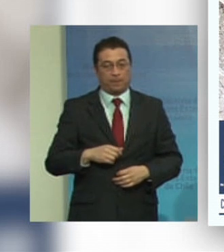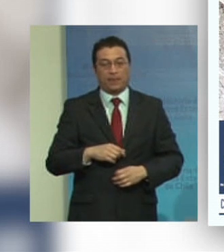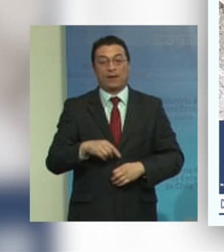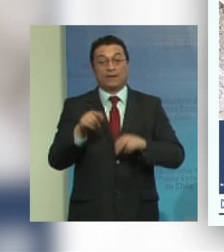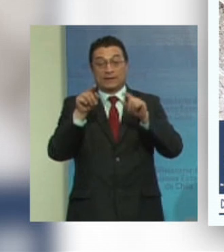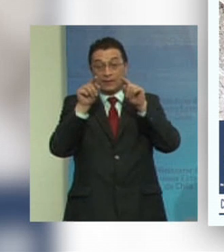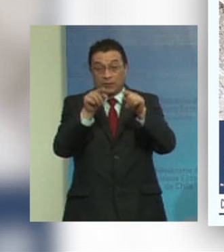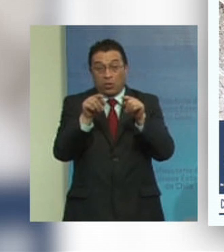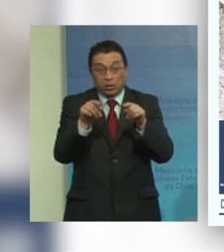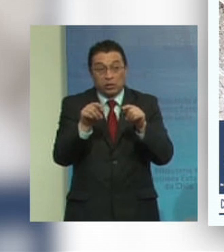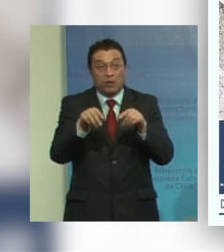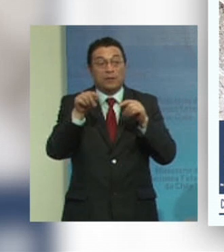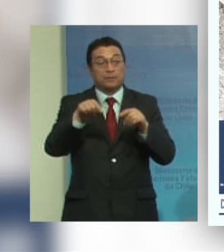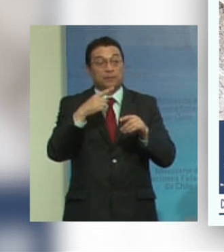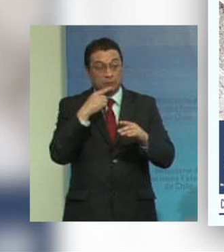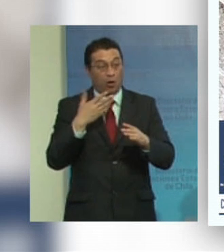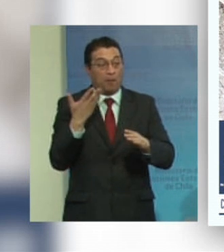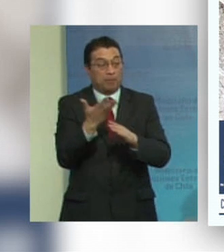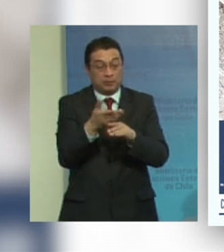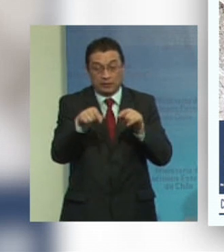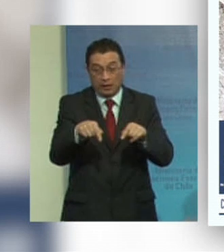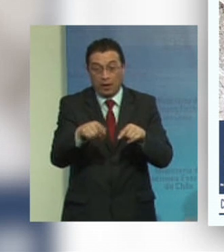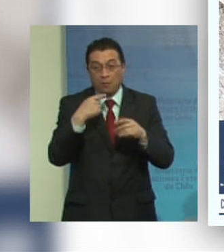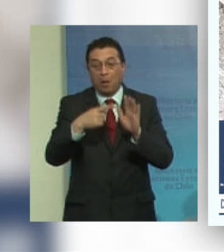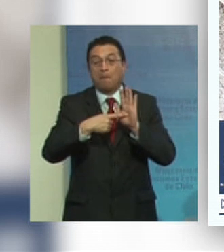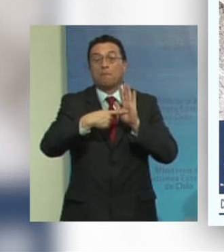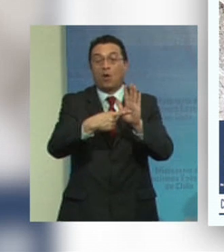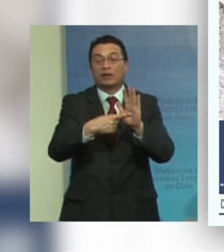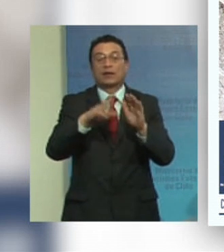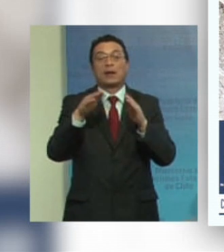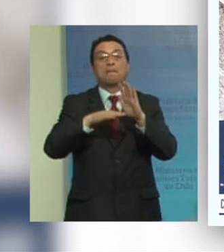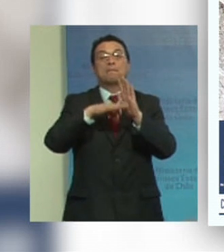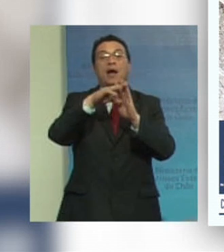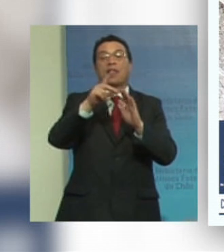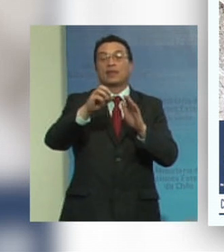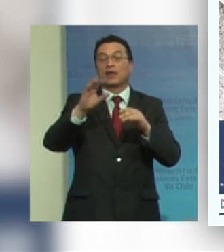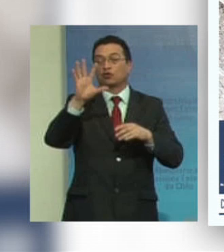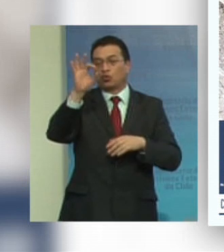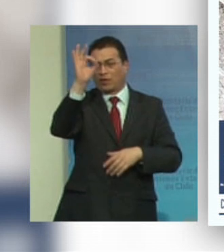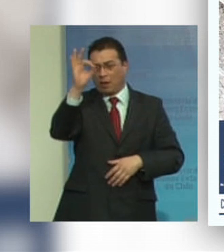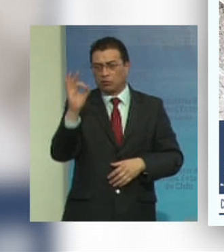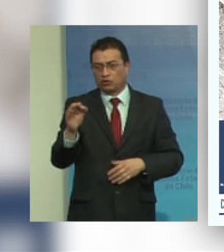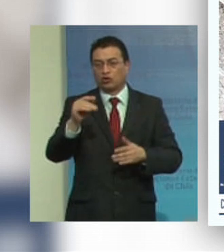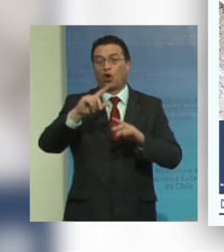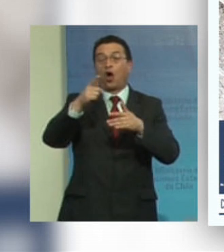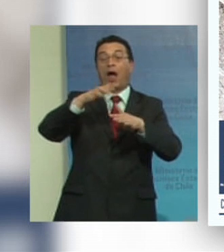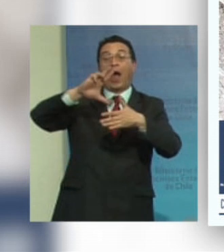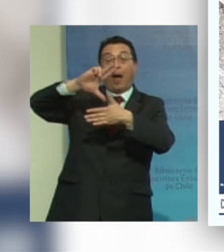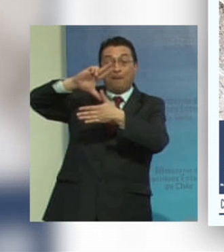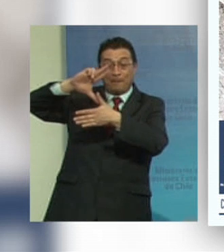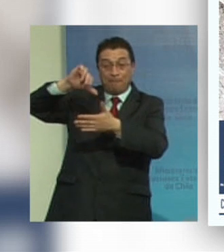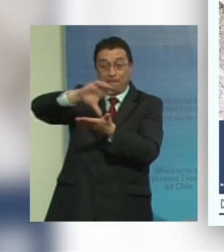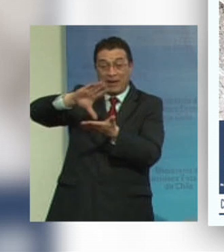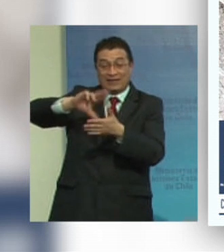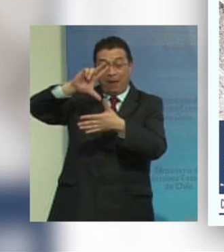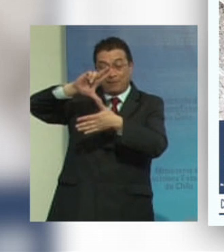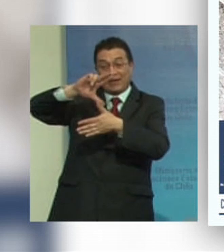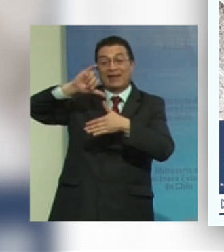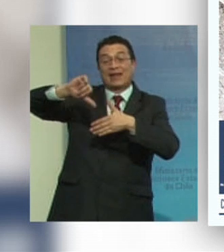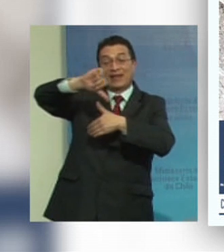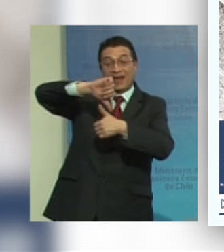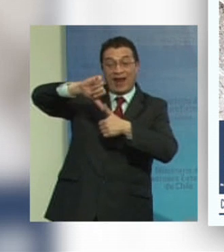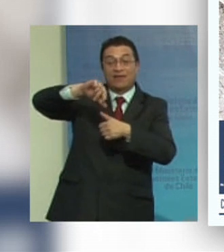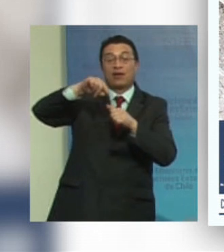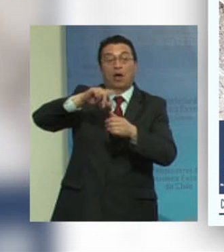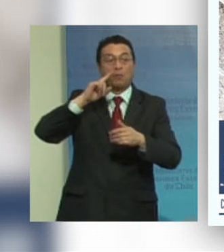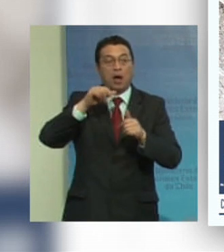ese gráfico que estoy presentando acá muestra que en más de la mitad de los países de América Latina y el Caribe la tasa de prevalencia